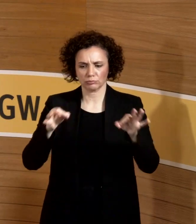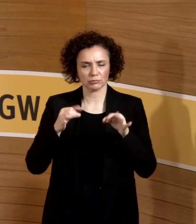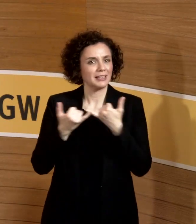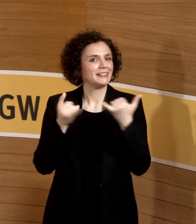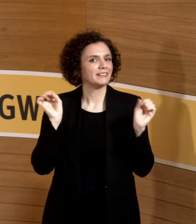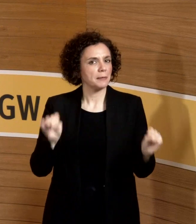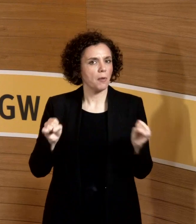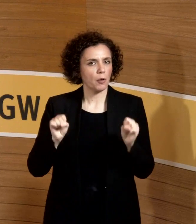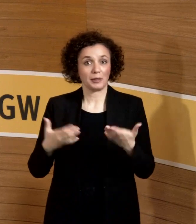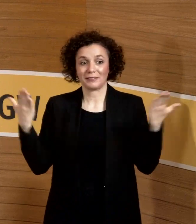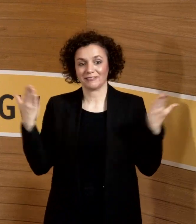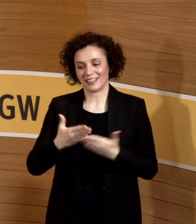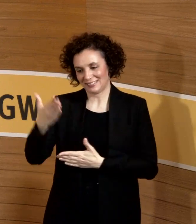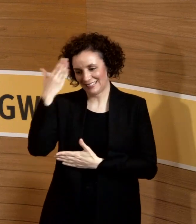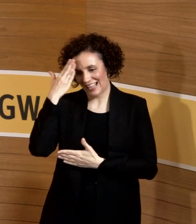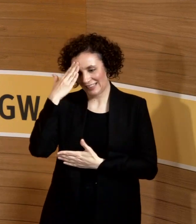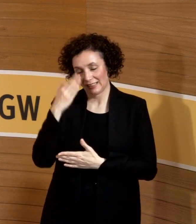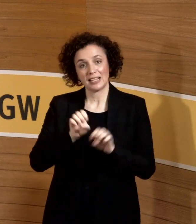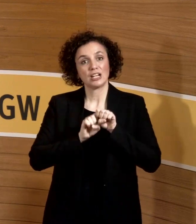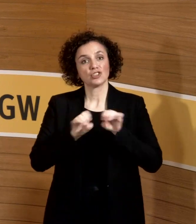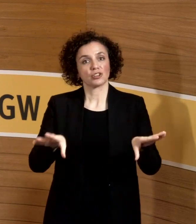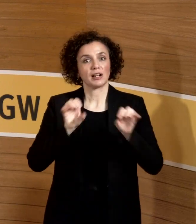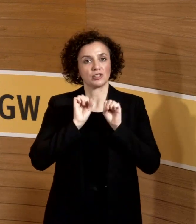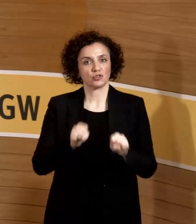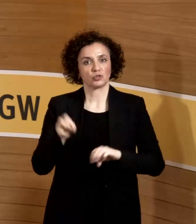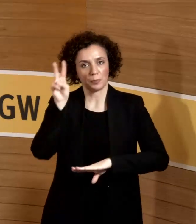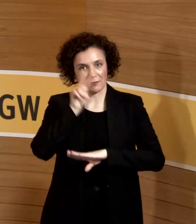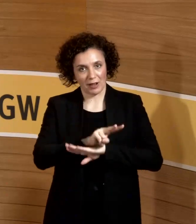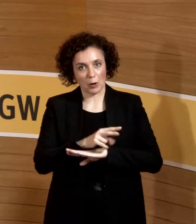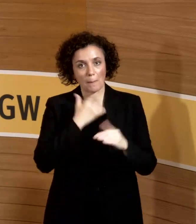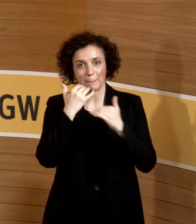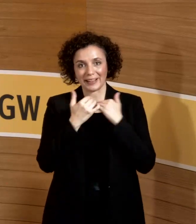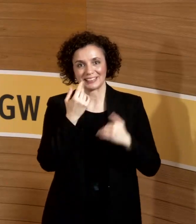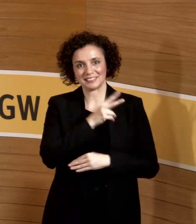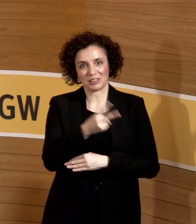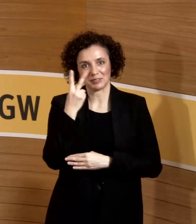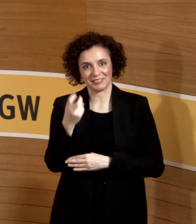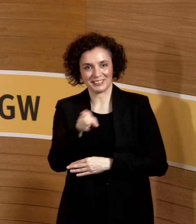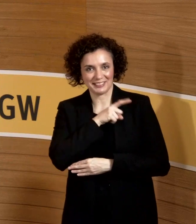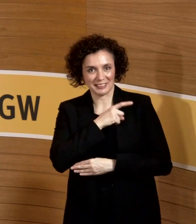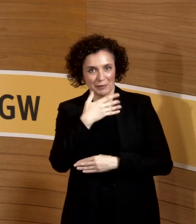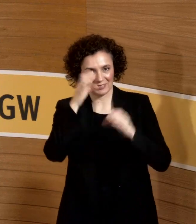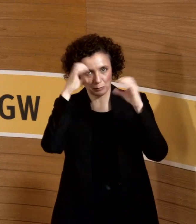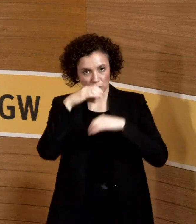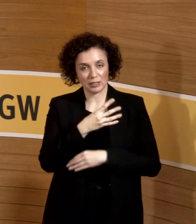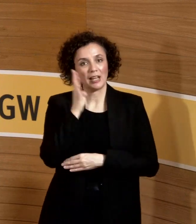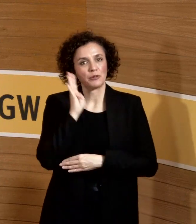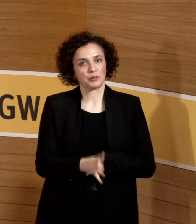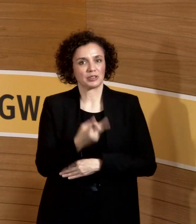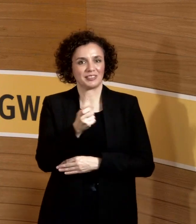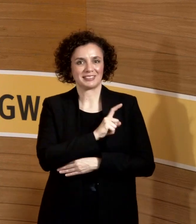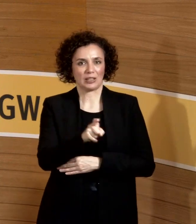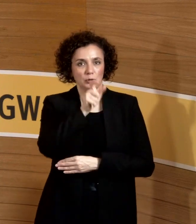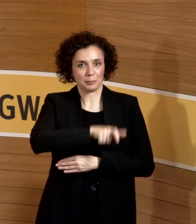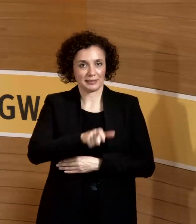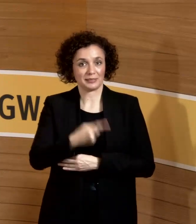das ist die Strahlenschutzüberwachung sozusagen, der Bericht aus 2020, den ich da gegoogelt habe. 420.000 Personen